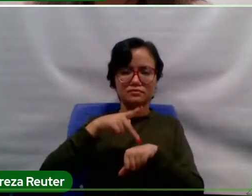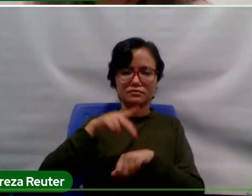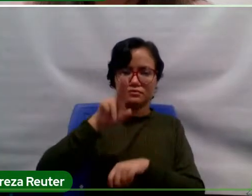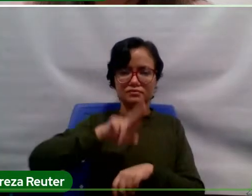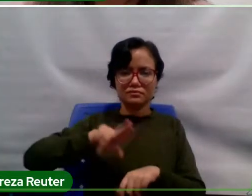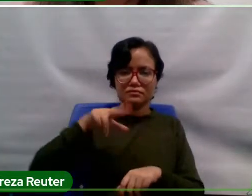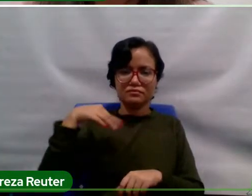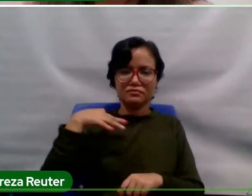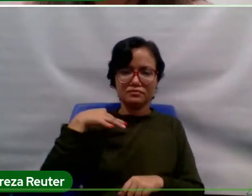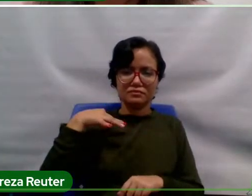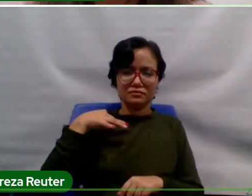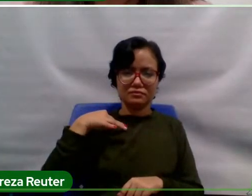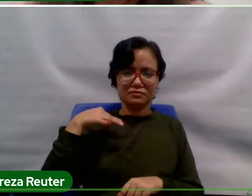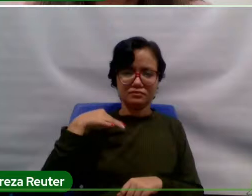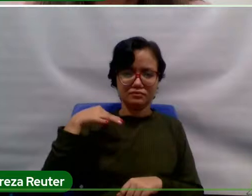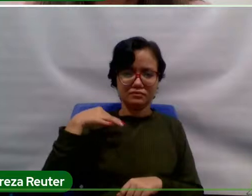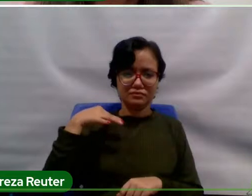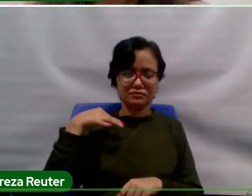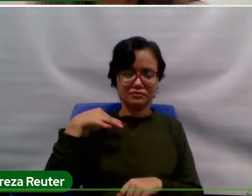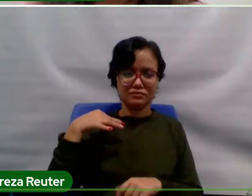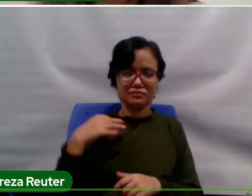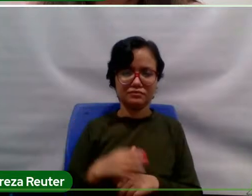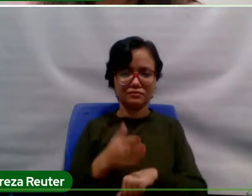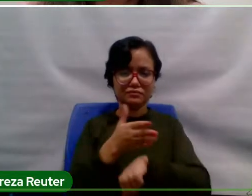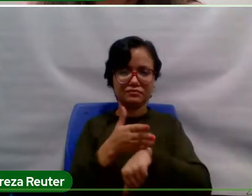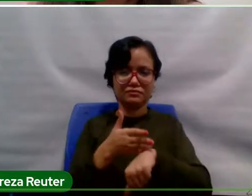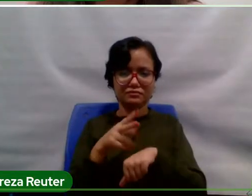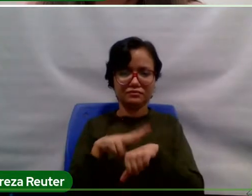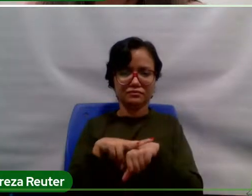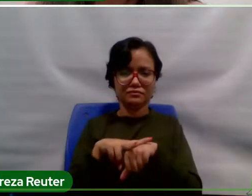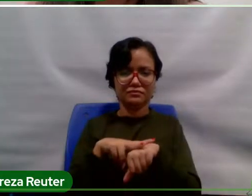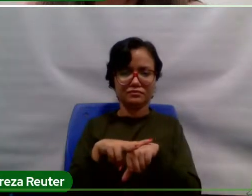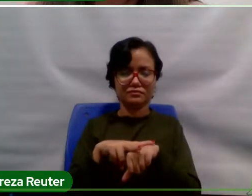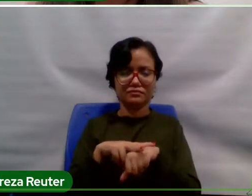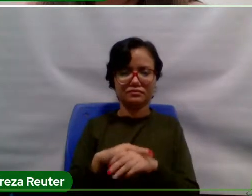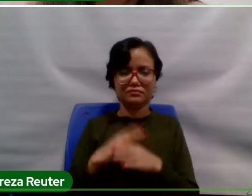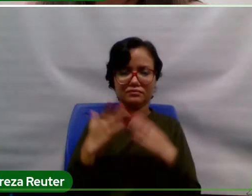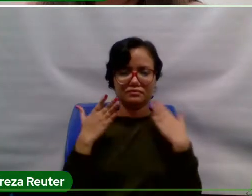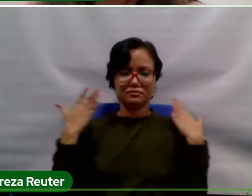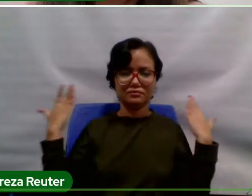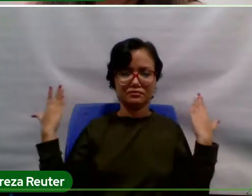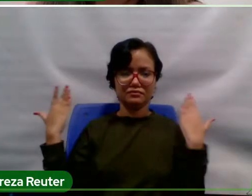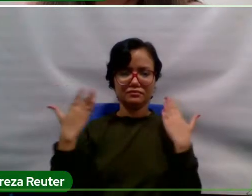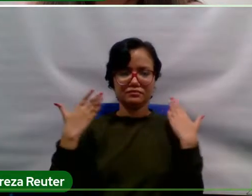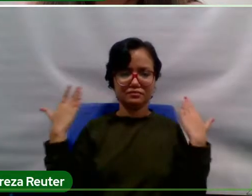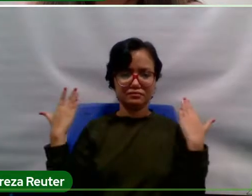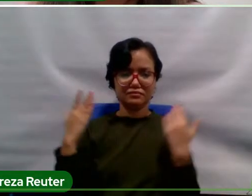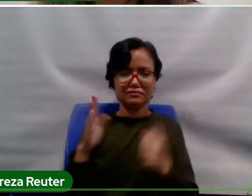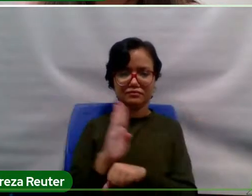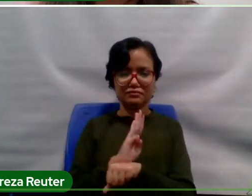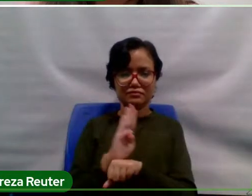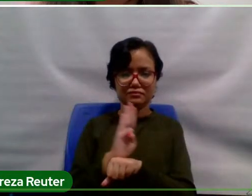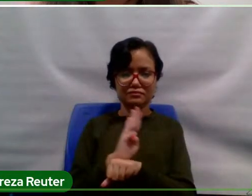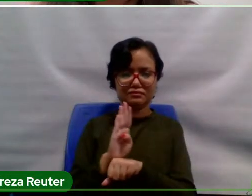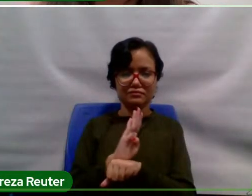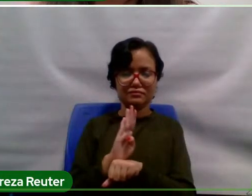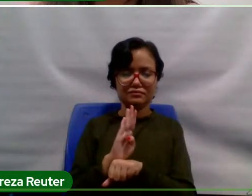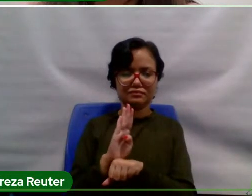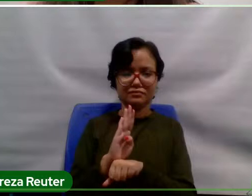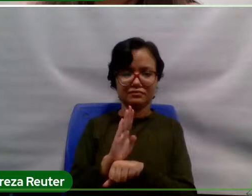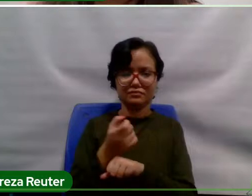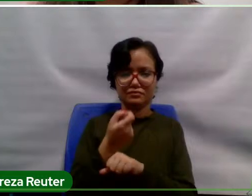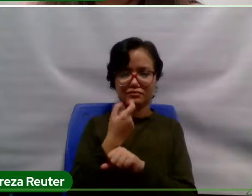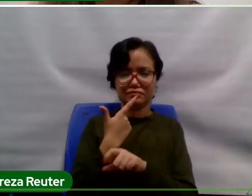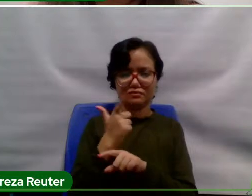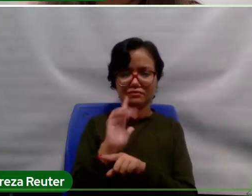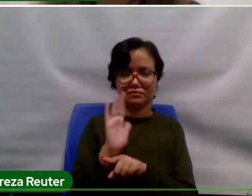camisa mangalonga verde. E ao fundo eu tenho uma parede bege, mas que no vídeo parece